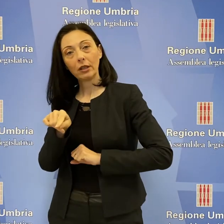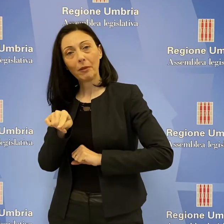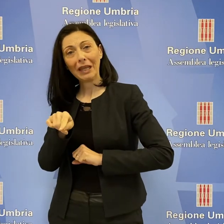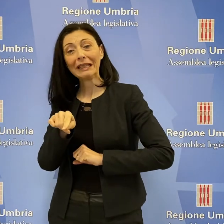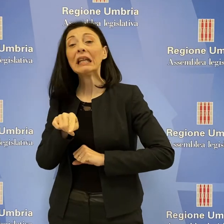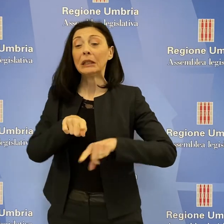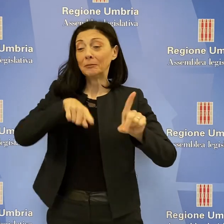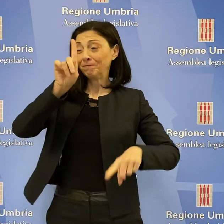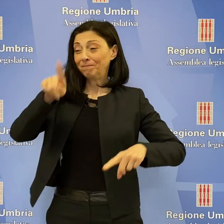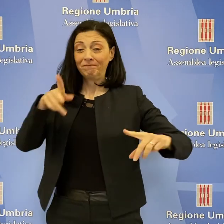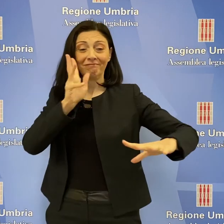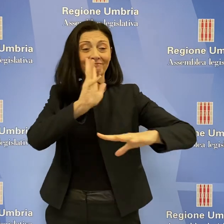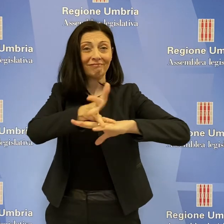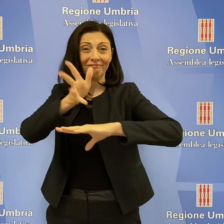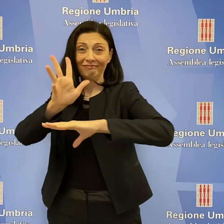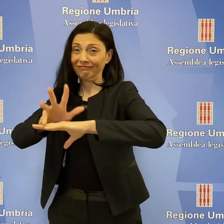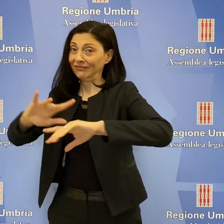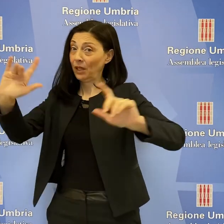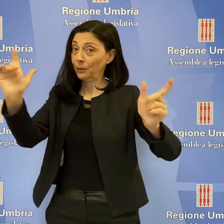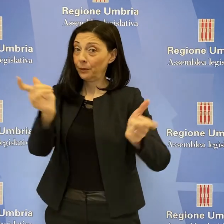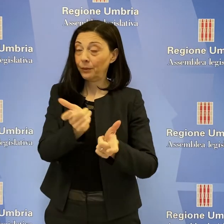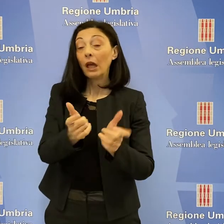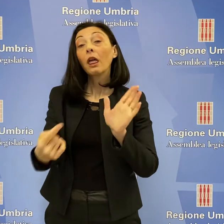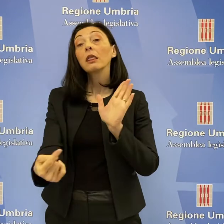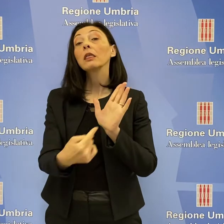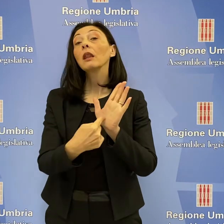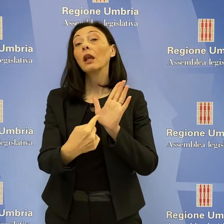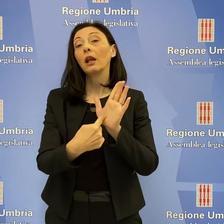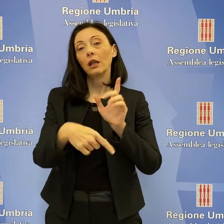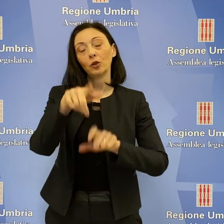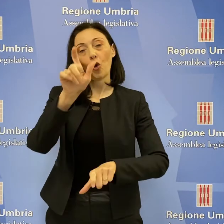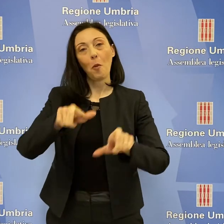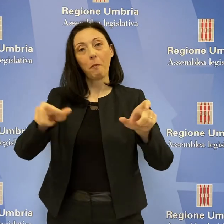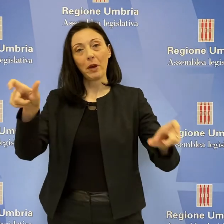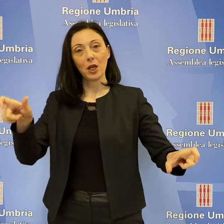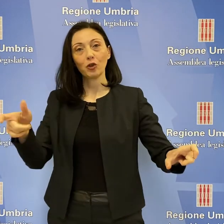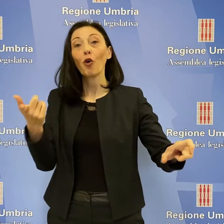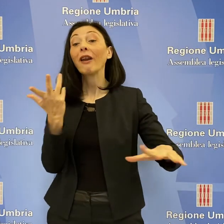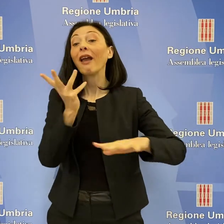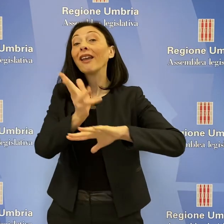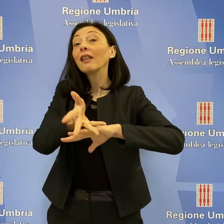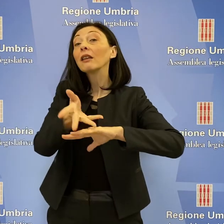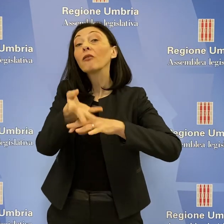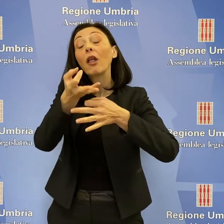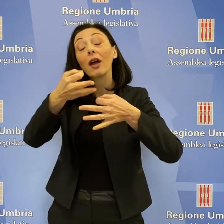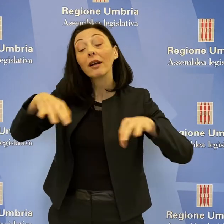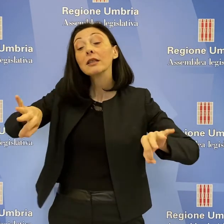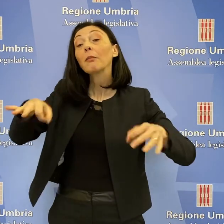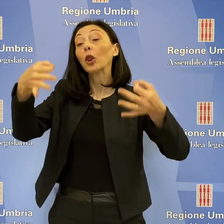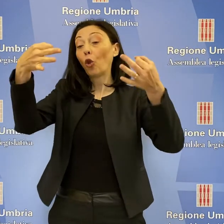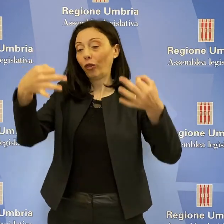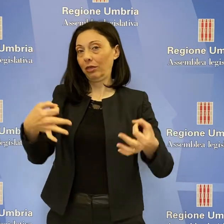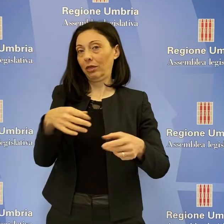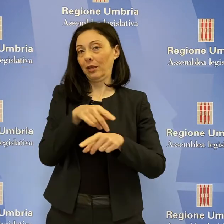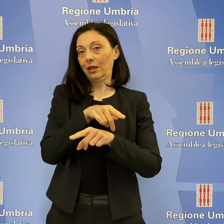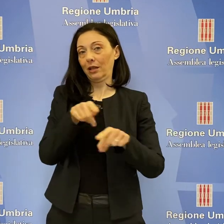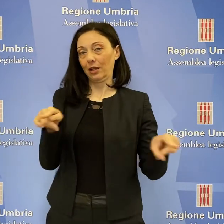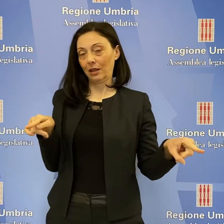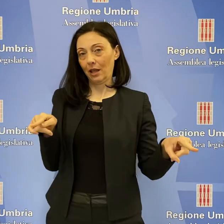ridurne la variabilità, garantendo il diritto alle persone e ricevere interventi comunque rispettosi della dignità personale. Previsto inoltre l